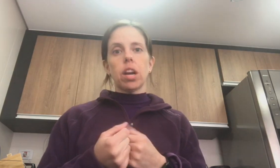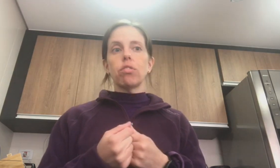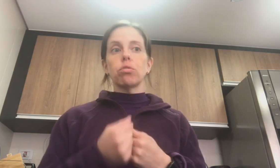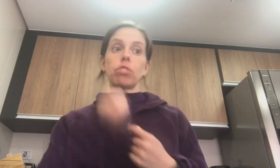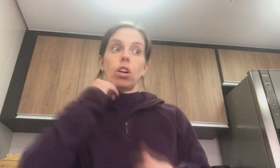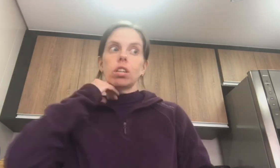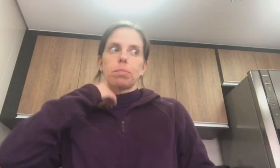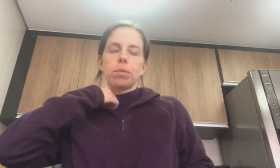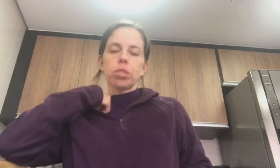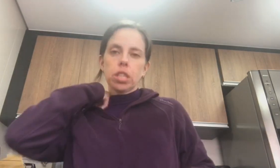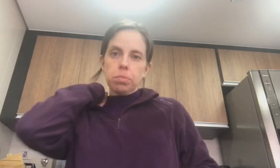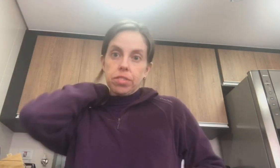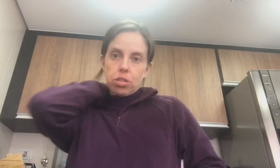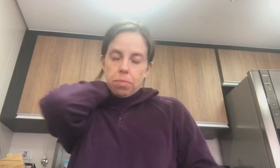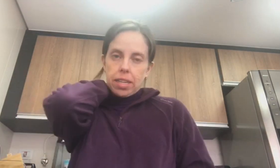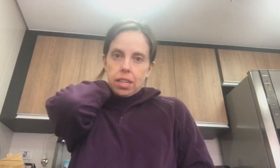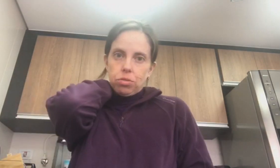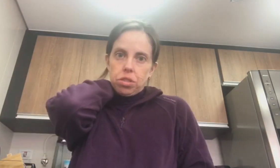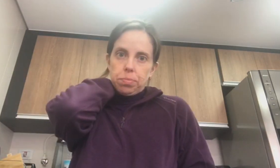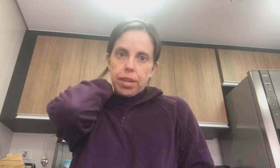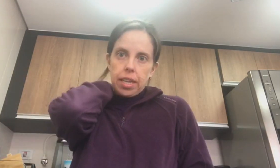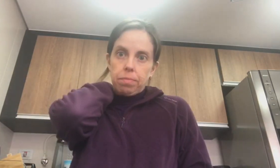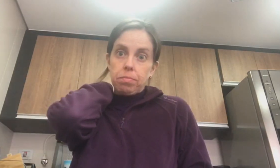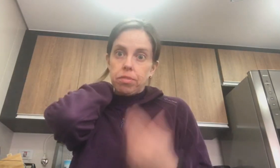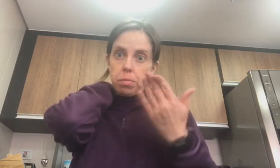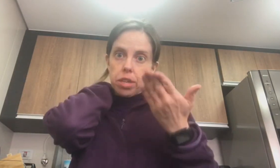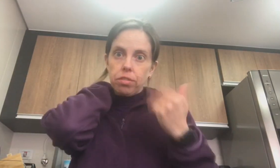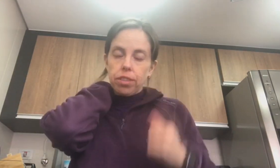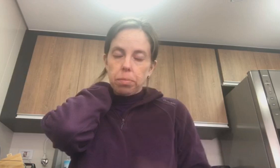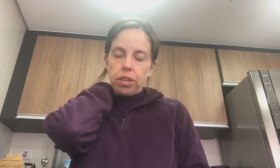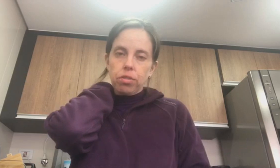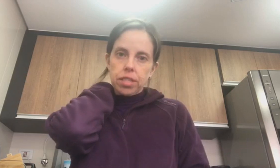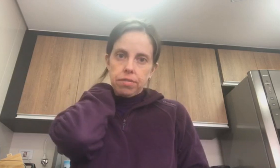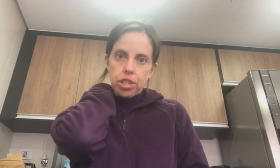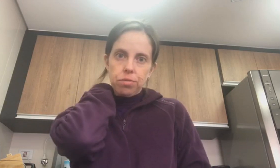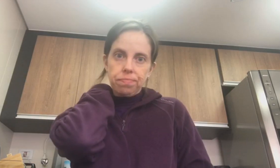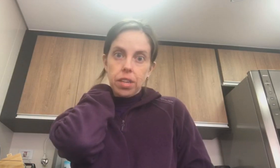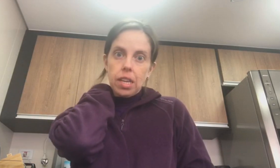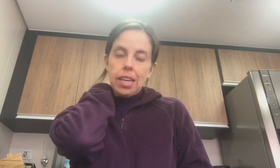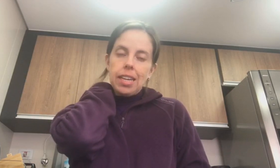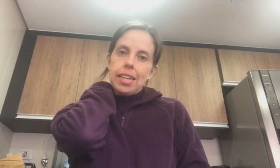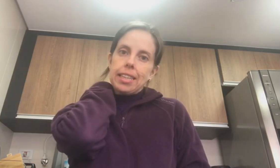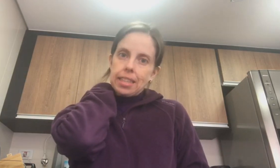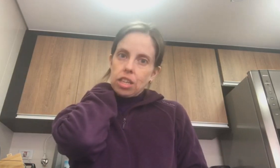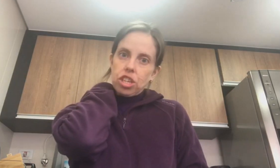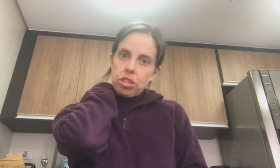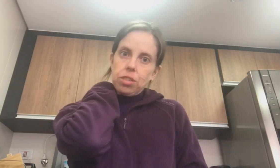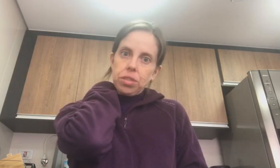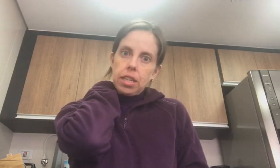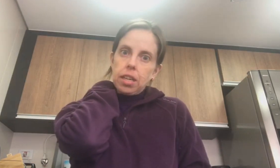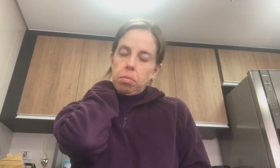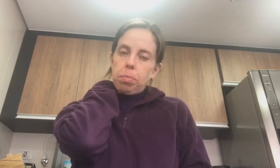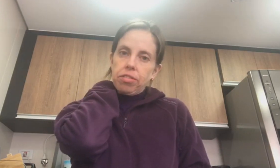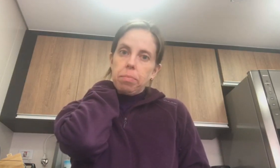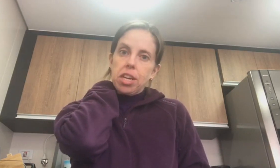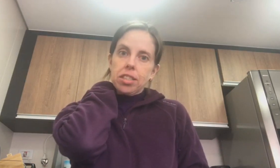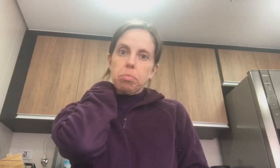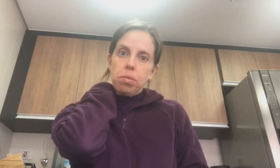gravo algum vlog. Vou mostrar pra vocês como é que tá as coisas por aqui. Primeiro eu vou ver como ficou esse vídeo. E tentar achar as coisas da câmera pra ficar melhor. Tá bom?